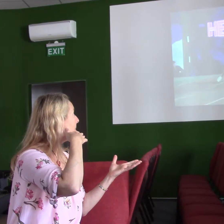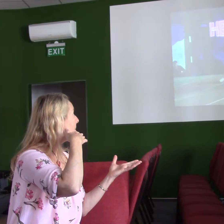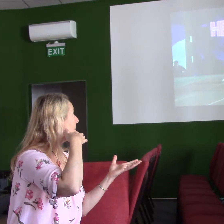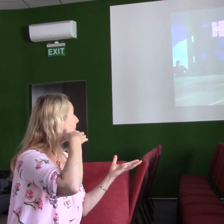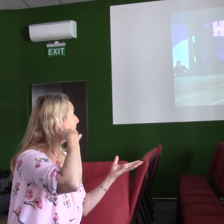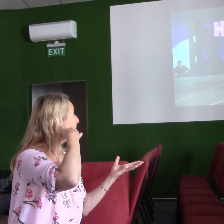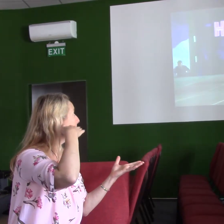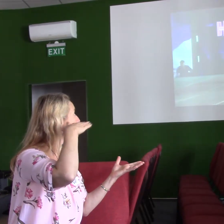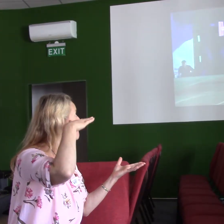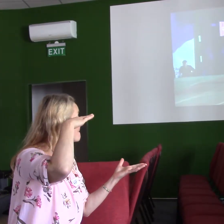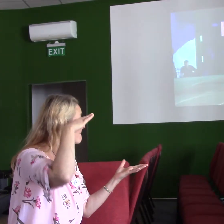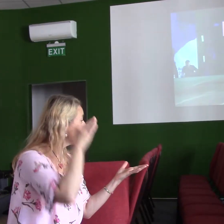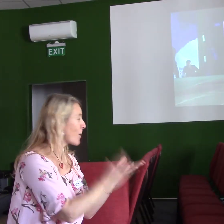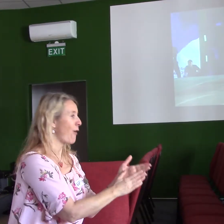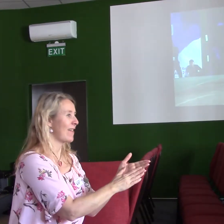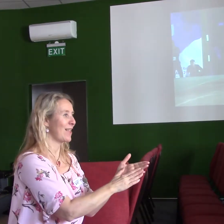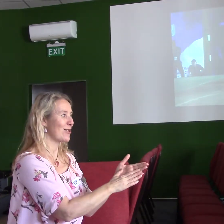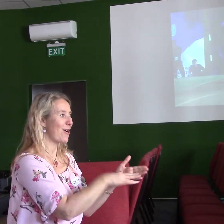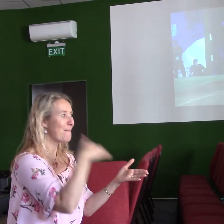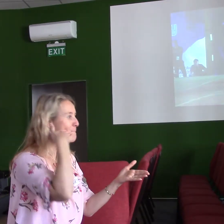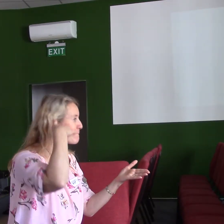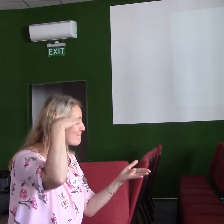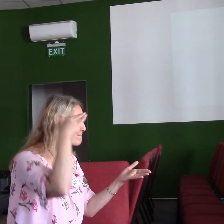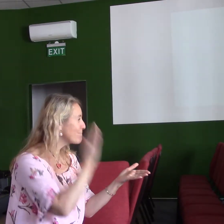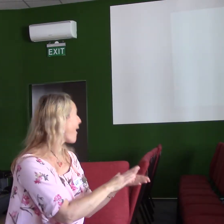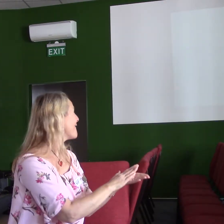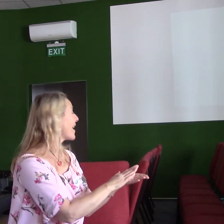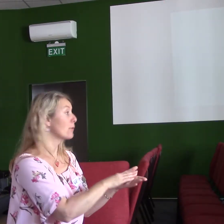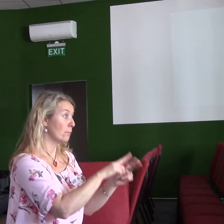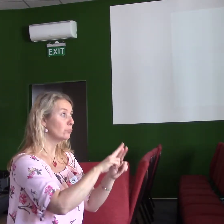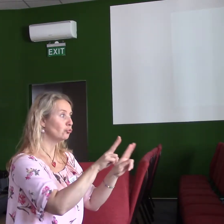konečky prstů a amato.